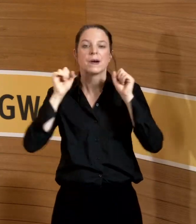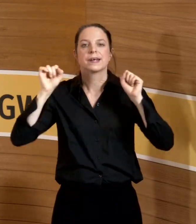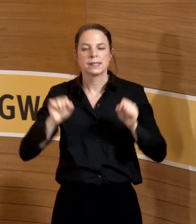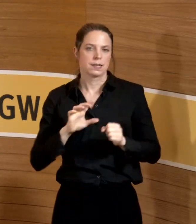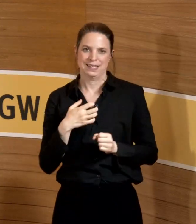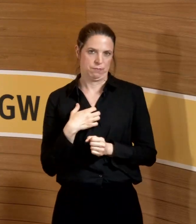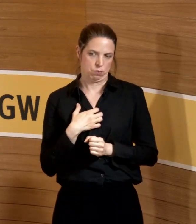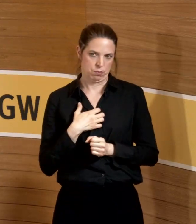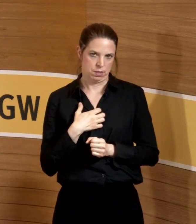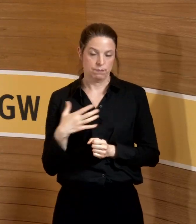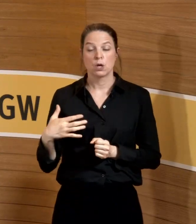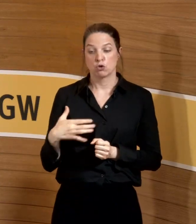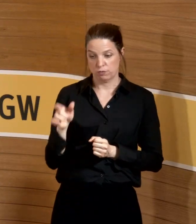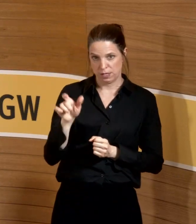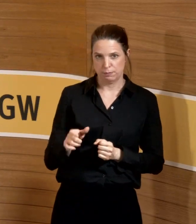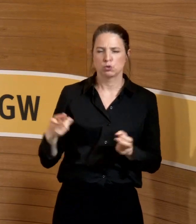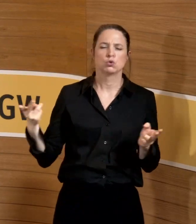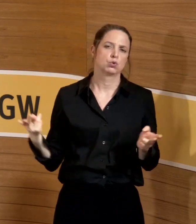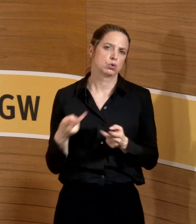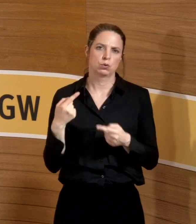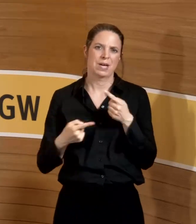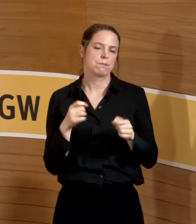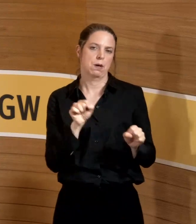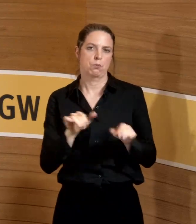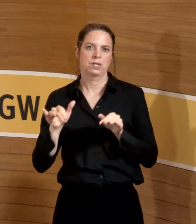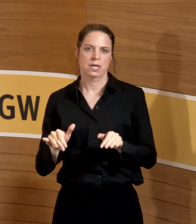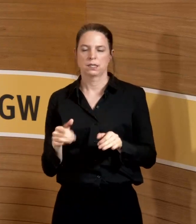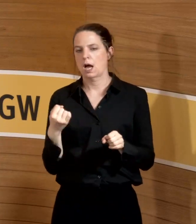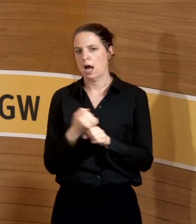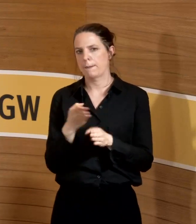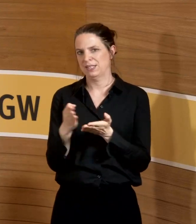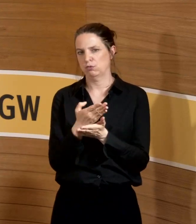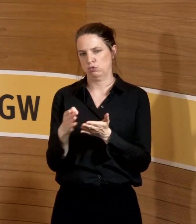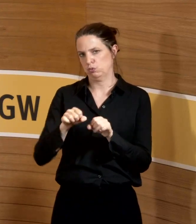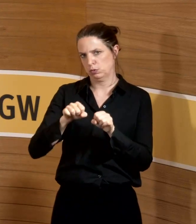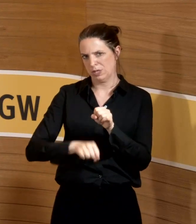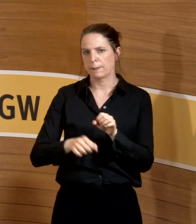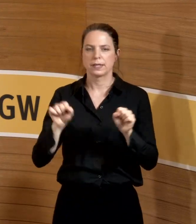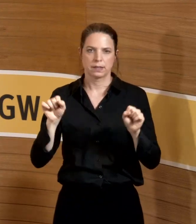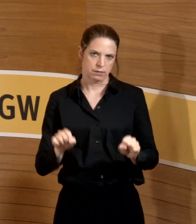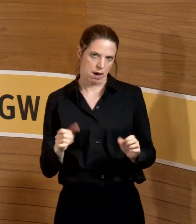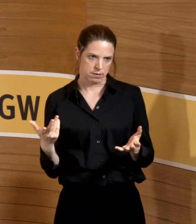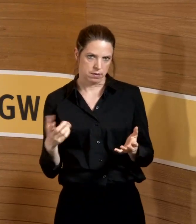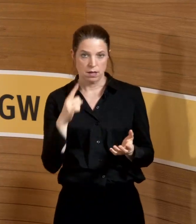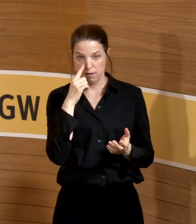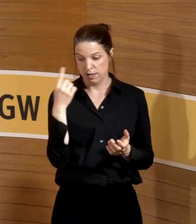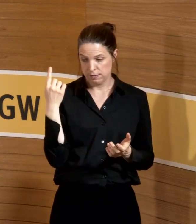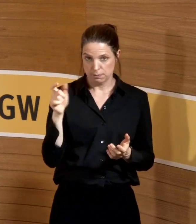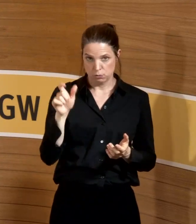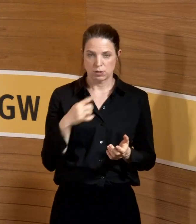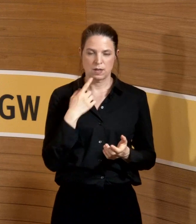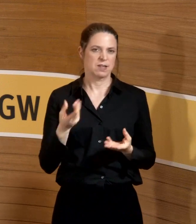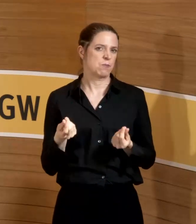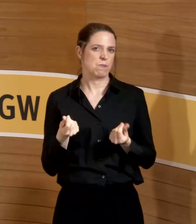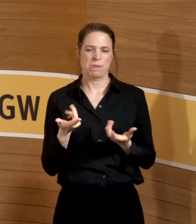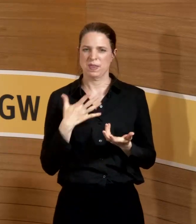darüber über das Mutterschutzgesetz eh immer die Möglichkeit, ihre Arbeit kurz zu unterbrechen. Und insofern, wenn die jetzt sozusagen sagt, jetzt